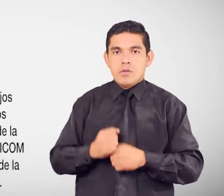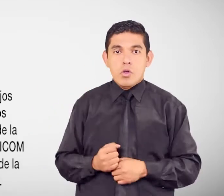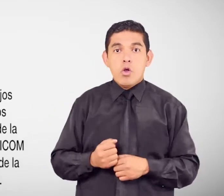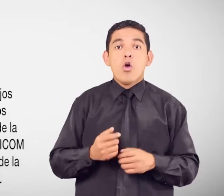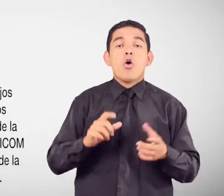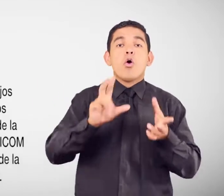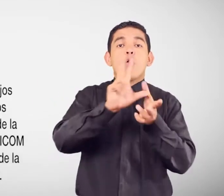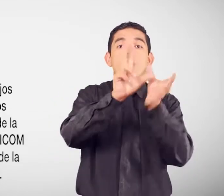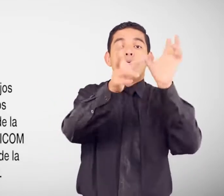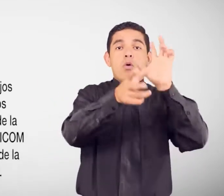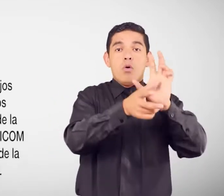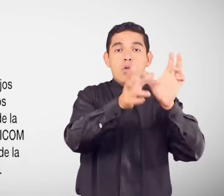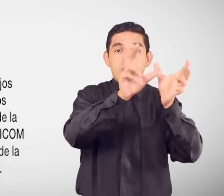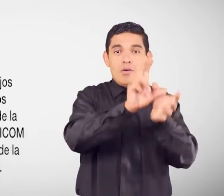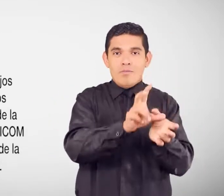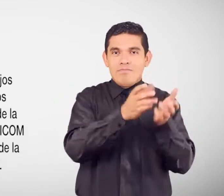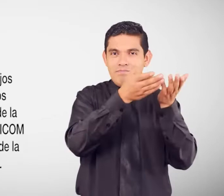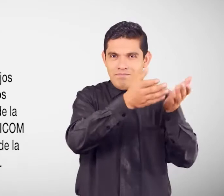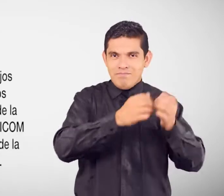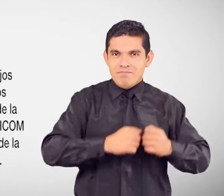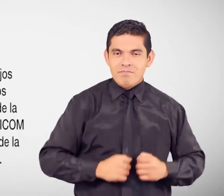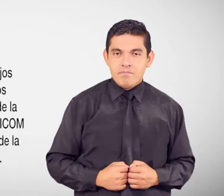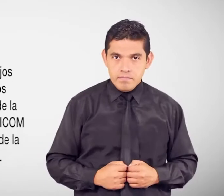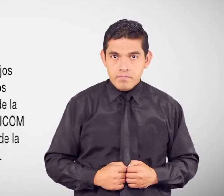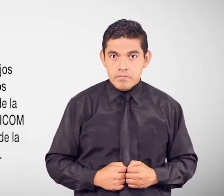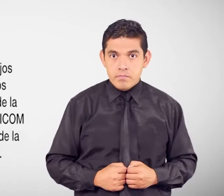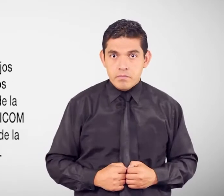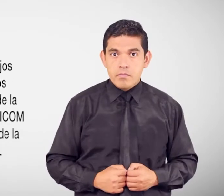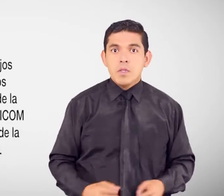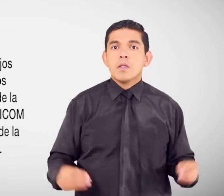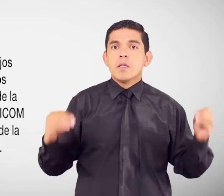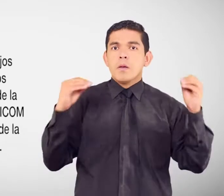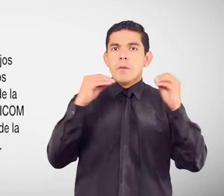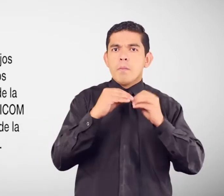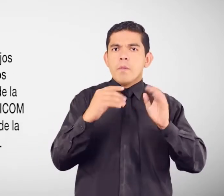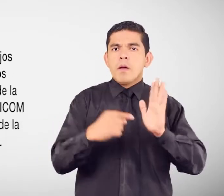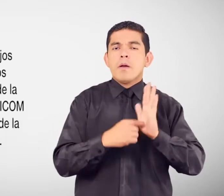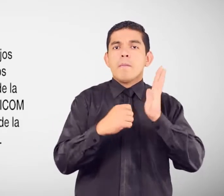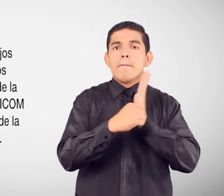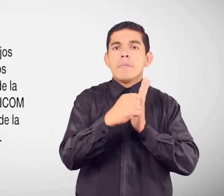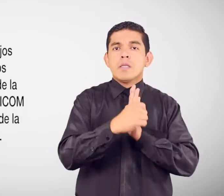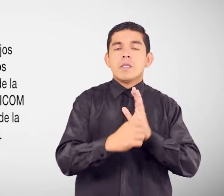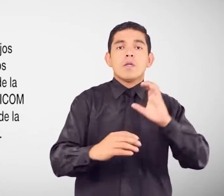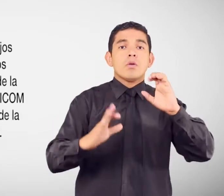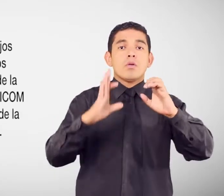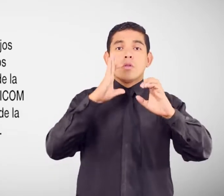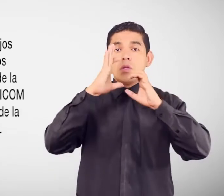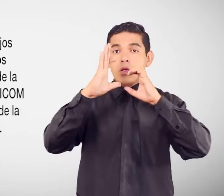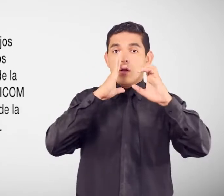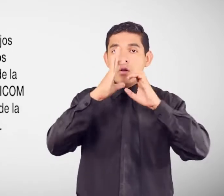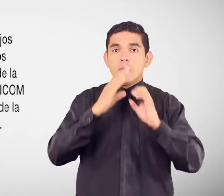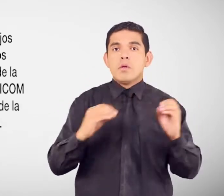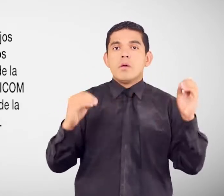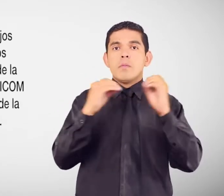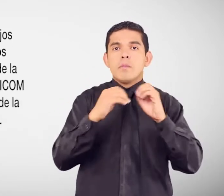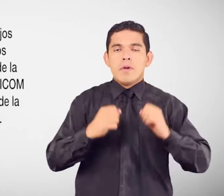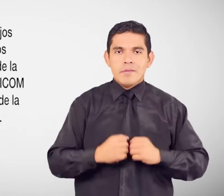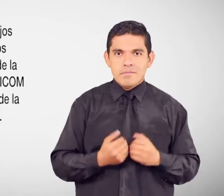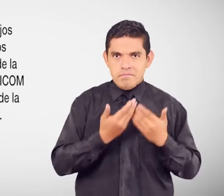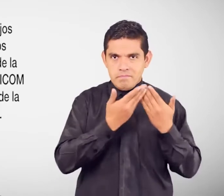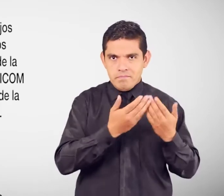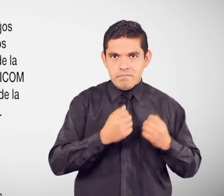de la Información Y Comunicación Cordicom Ministerio de Telecomunicaciones Y de la Sociedad de la Información Mintel